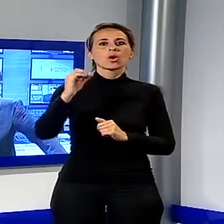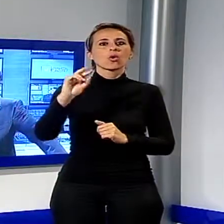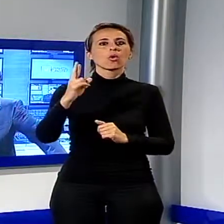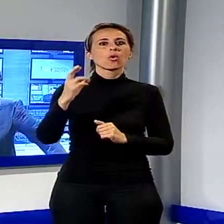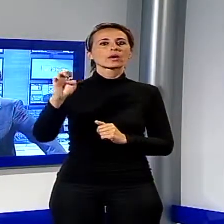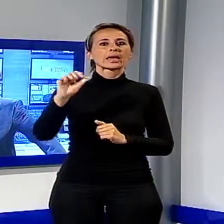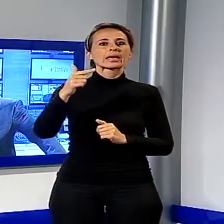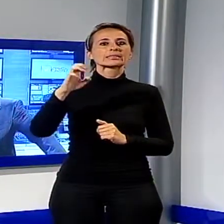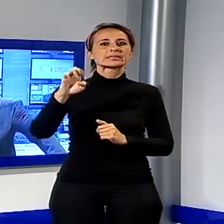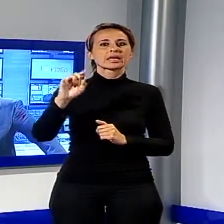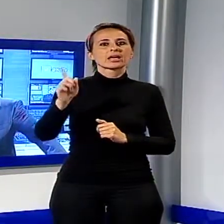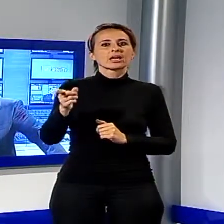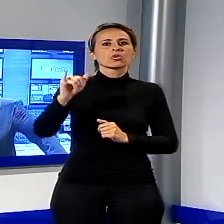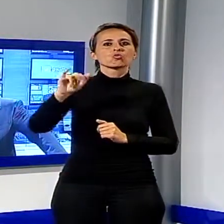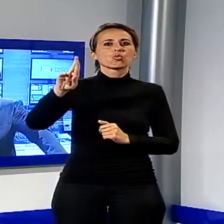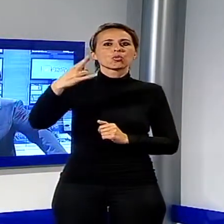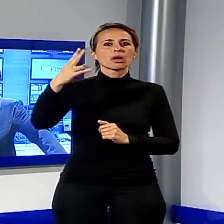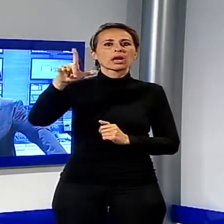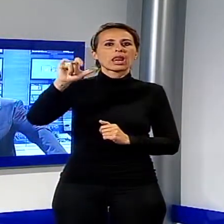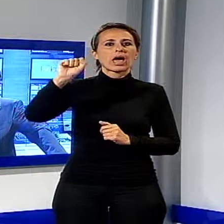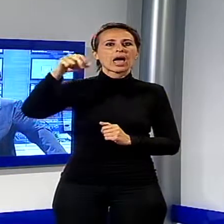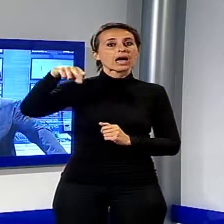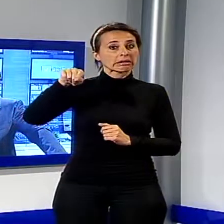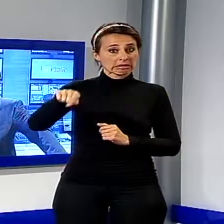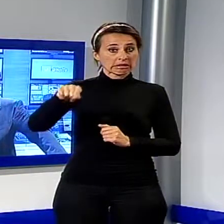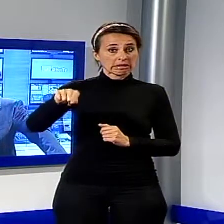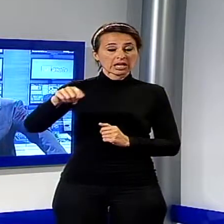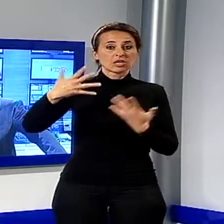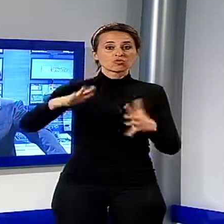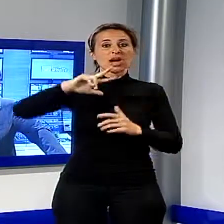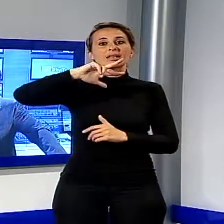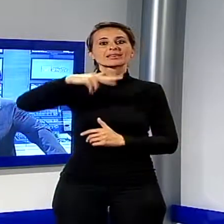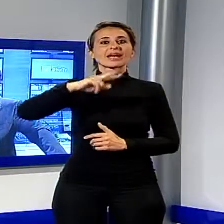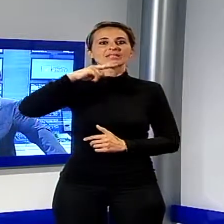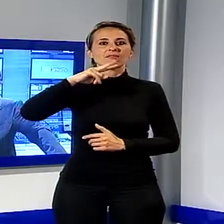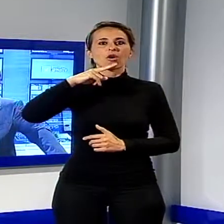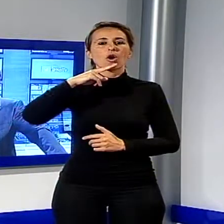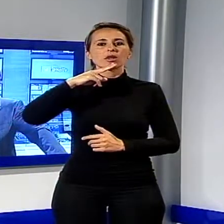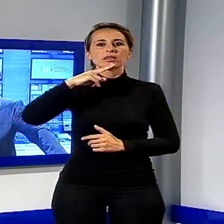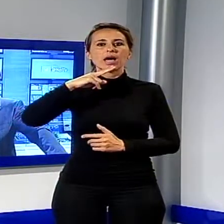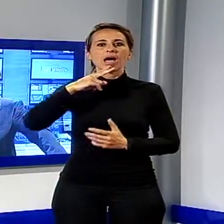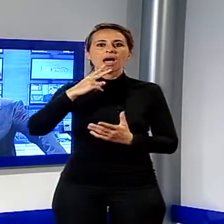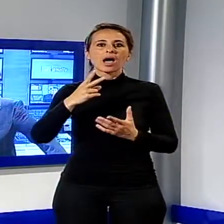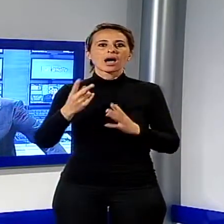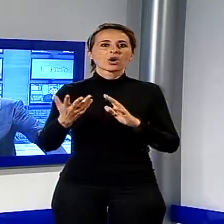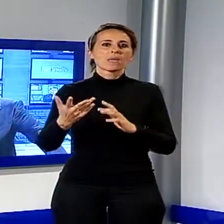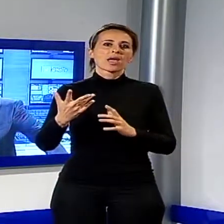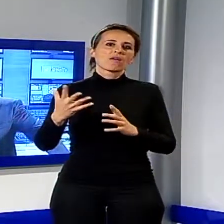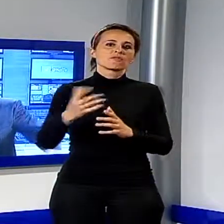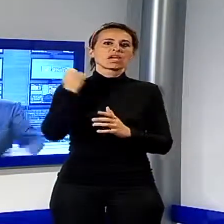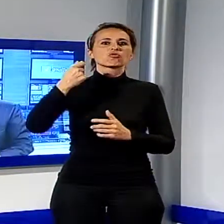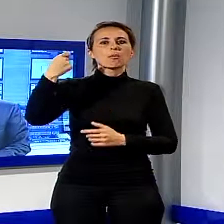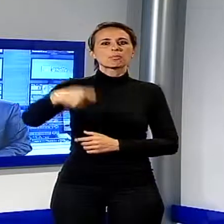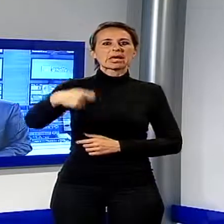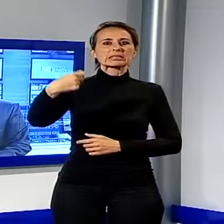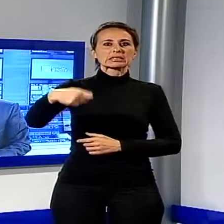stato nominato per la terza volta consecutiva presidente di Uncento Scana, l'Unione Nazionale dei Comuni e degli